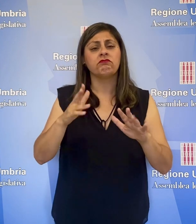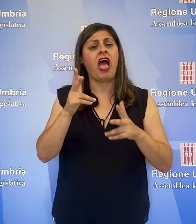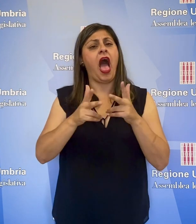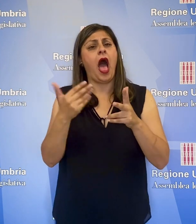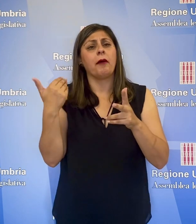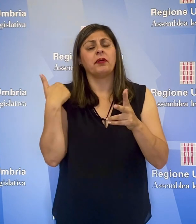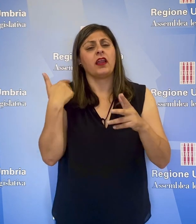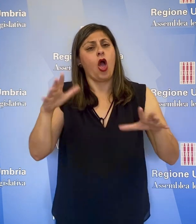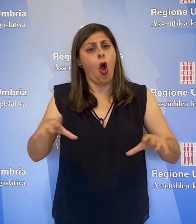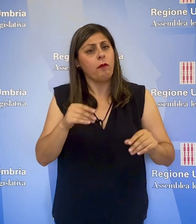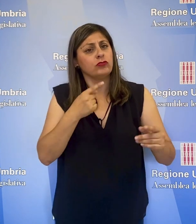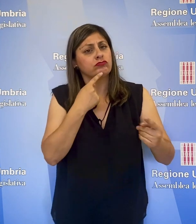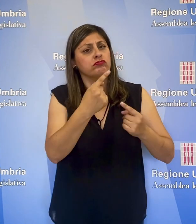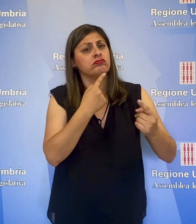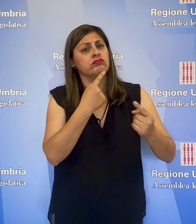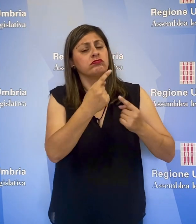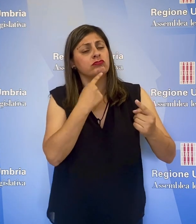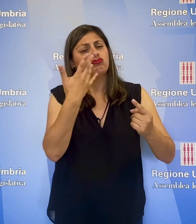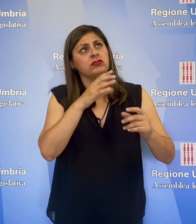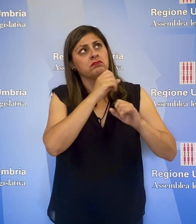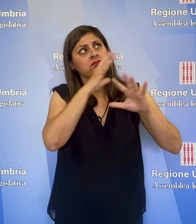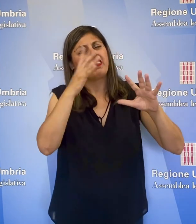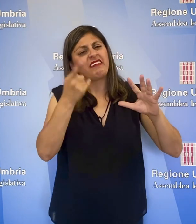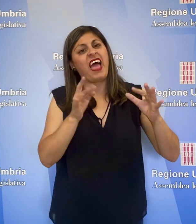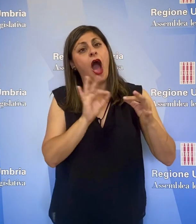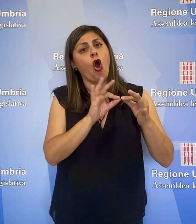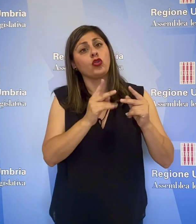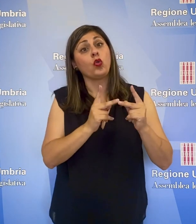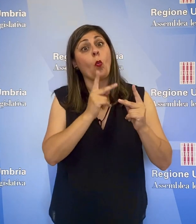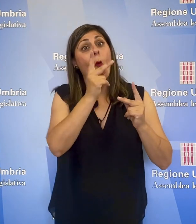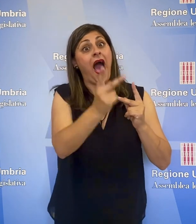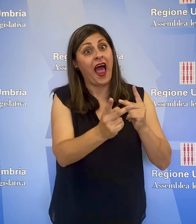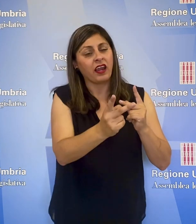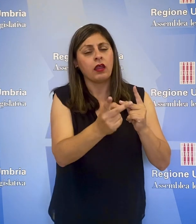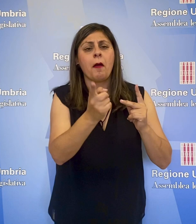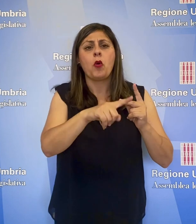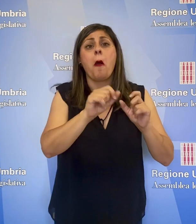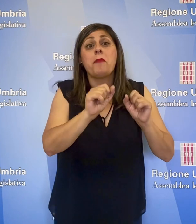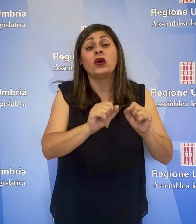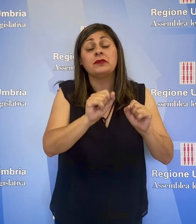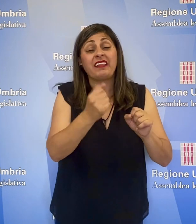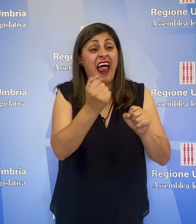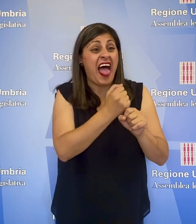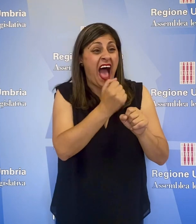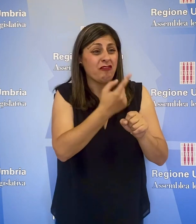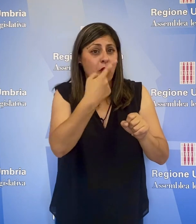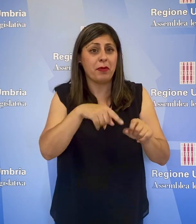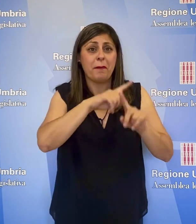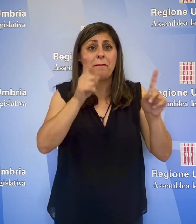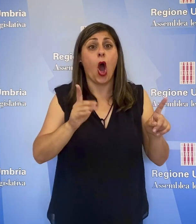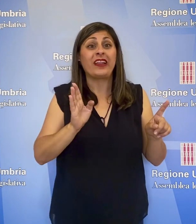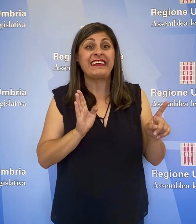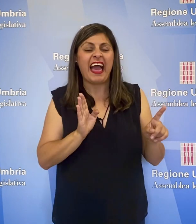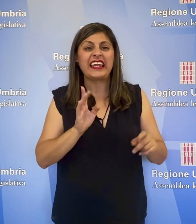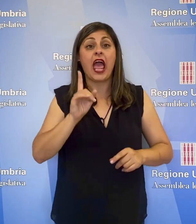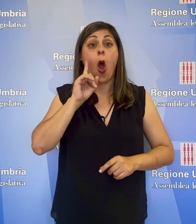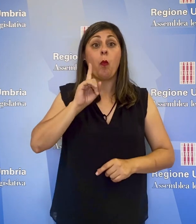avviati i confronti ipotizzando un accordo di due anni e la possibilità di esternalizzare i servizi di portineria